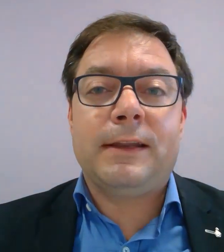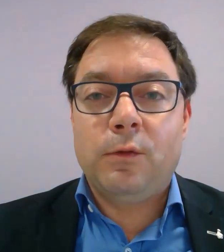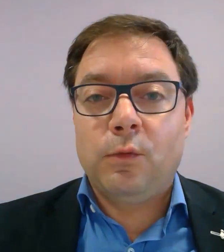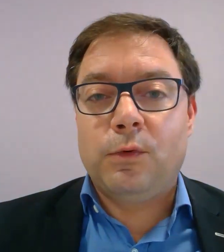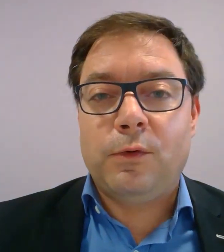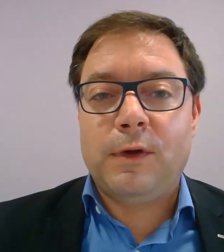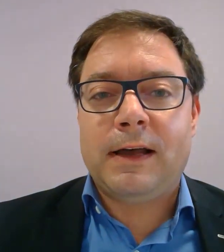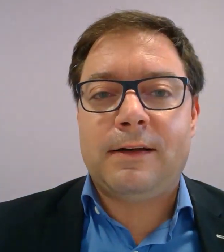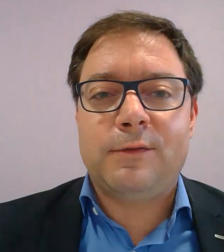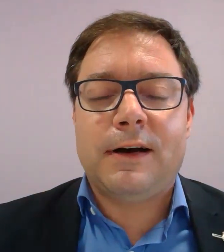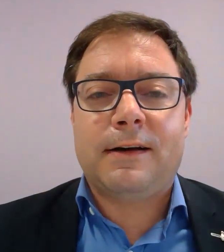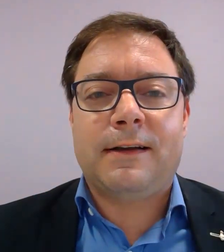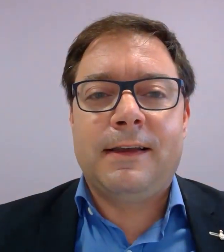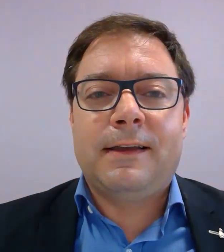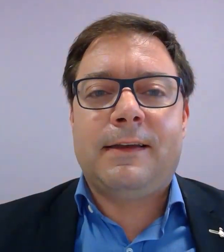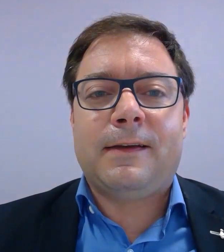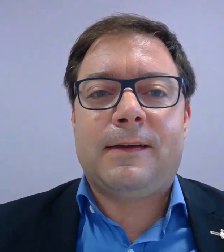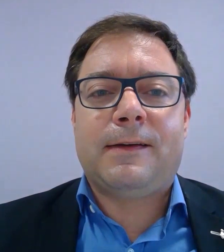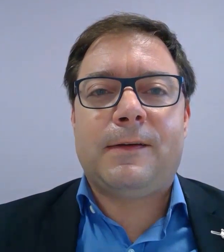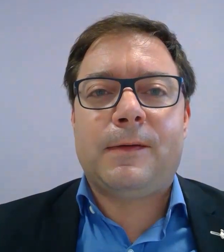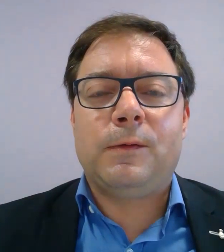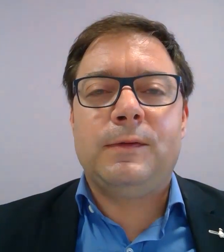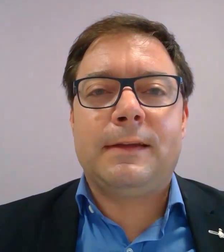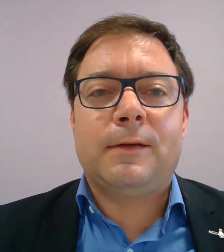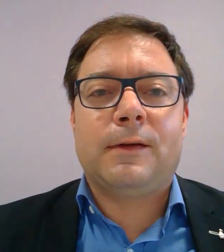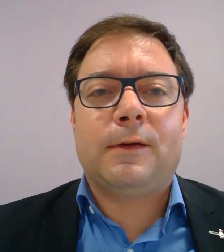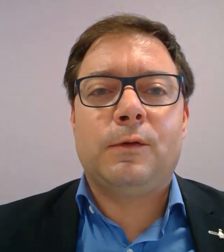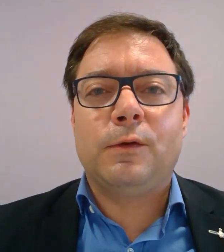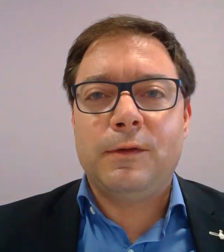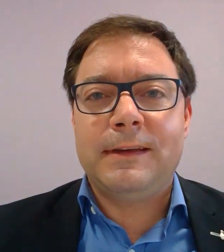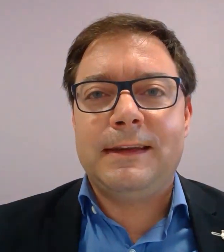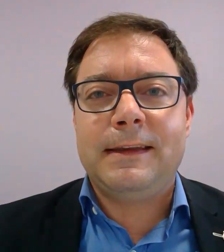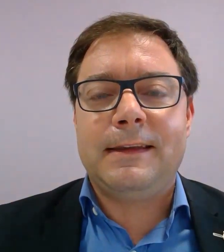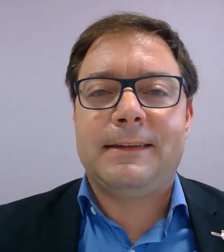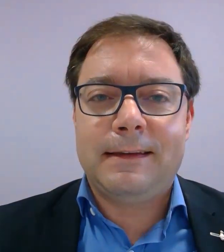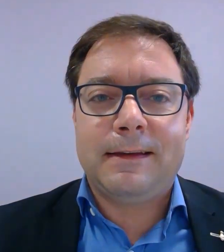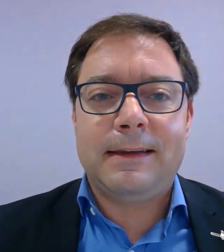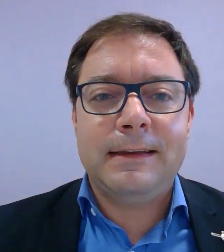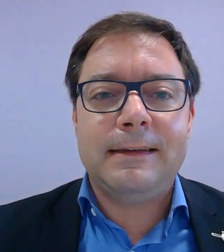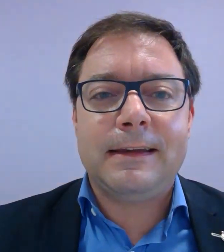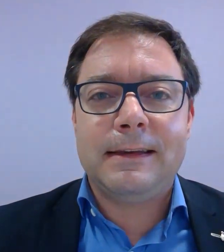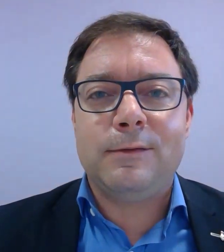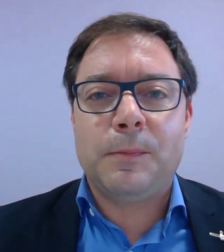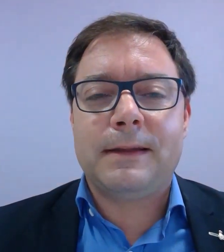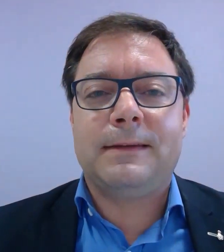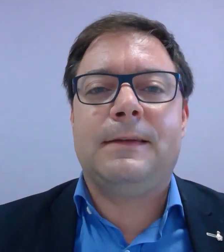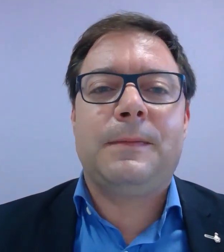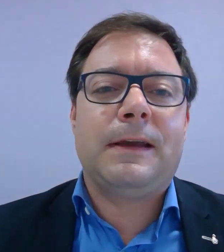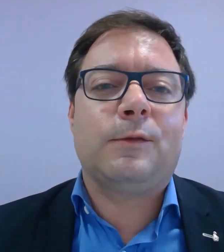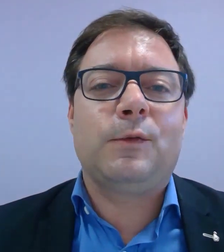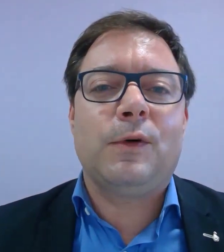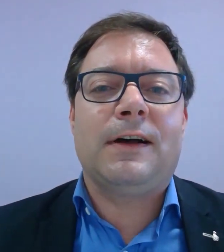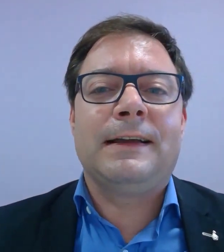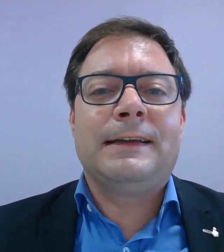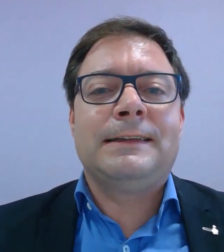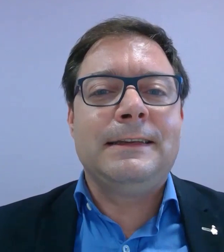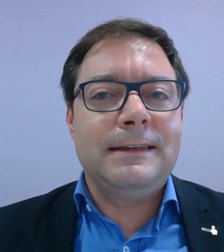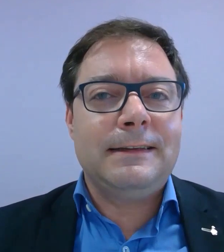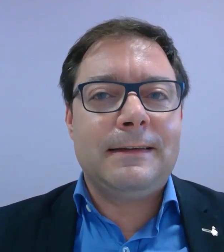Alors merci à tous, vous êtes nombreux à avoir eu cette curiosité et cette initiative de participer à ce cours d